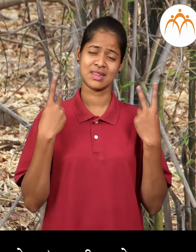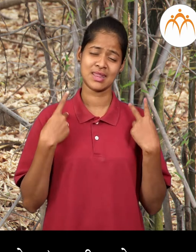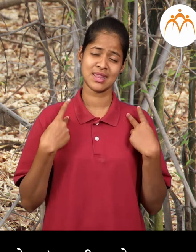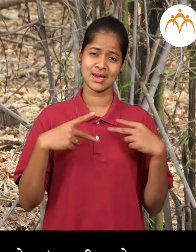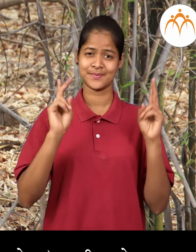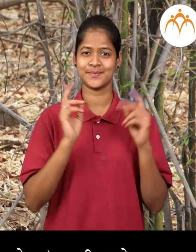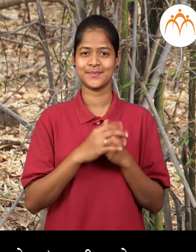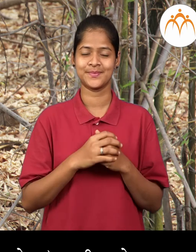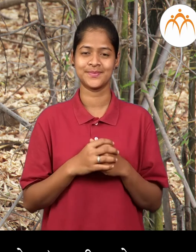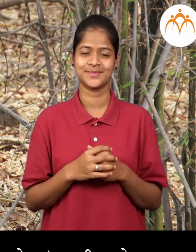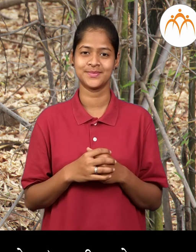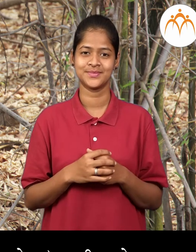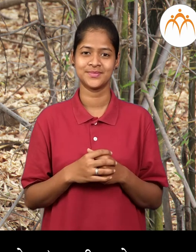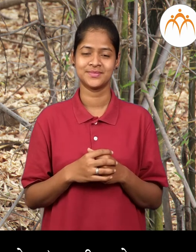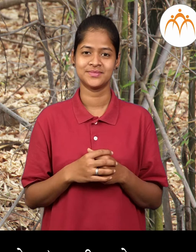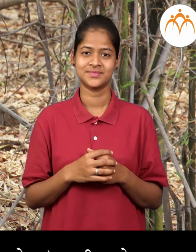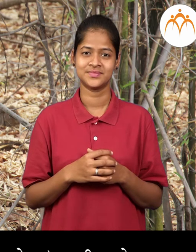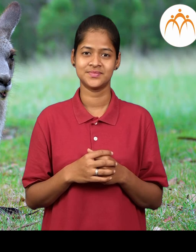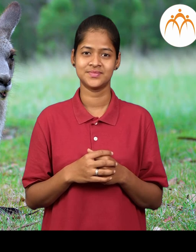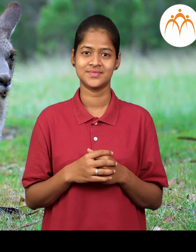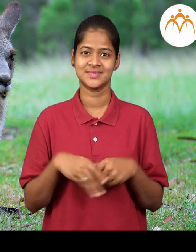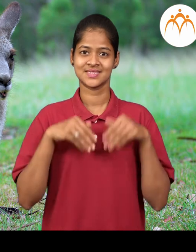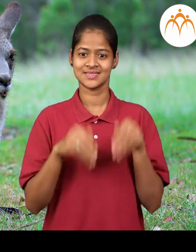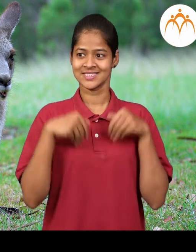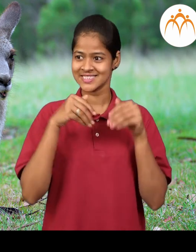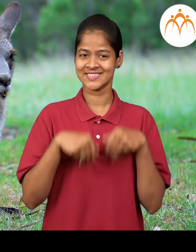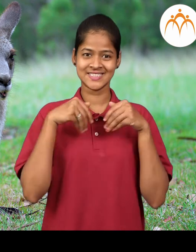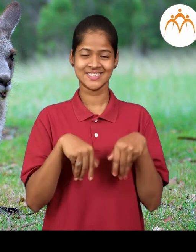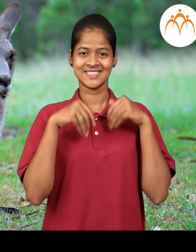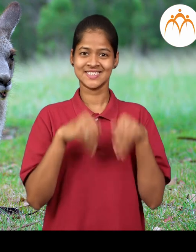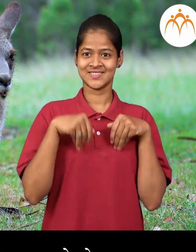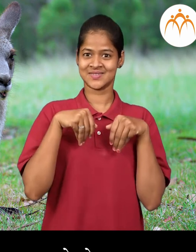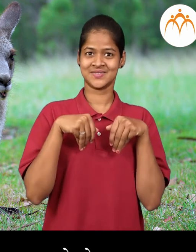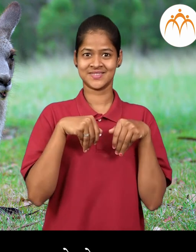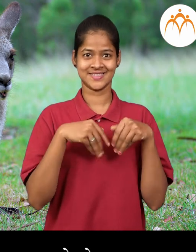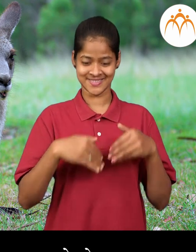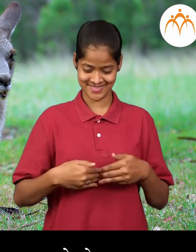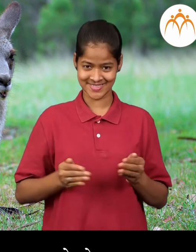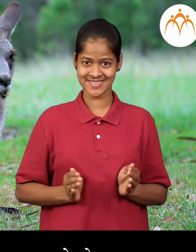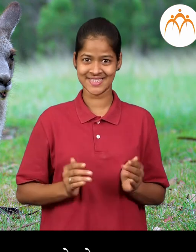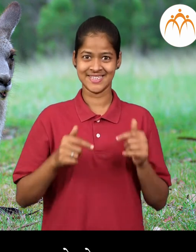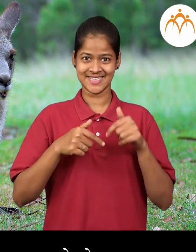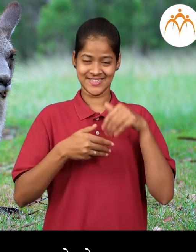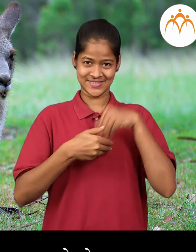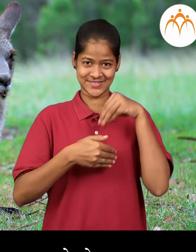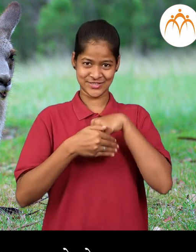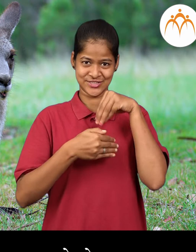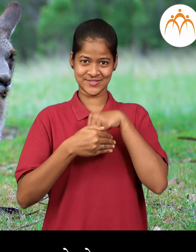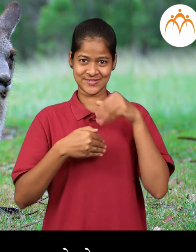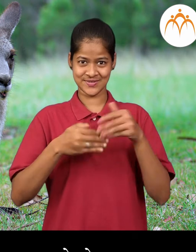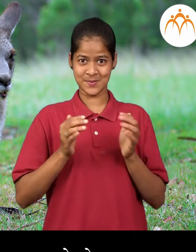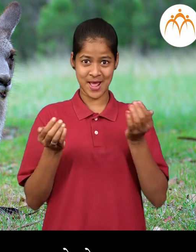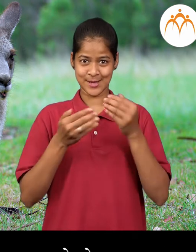असलेला प्राणी आहे कांगारू कांगारू पिल्लां ना